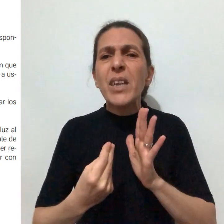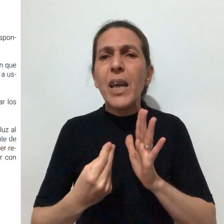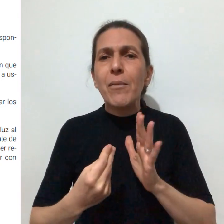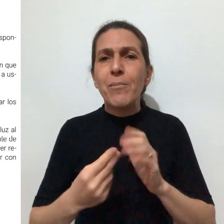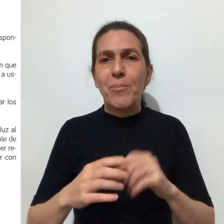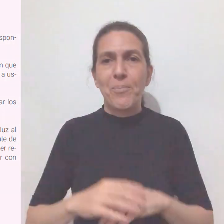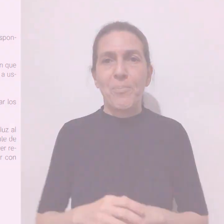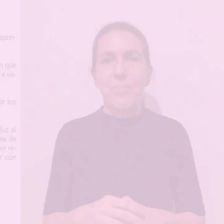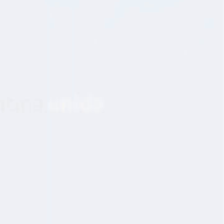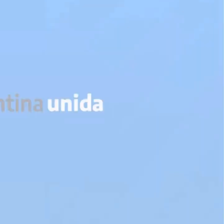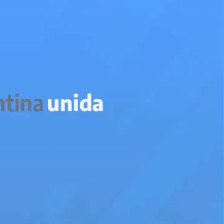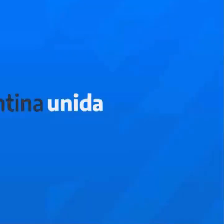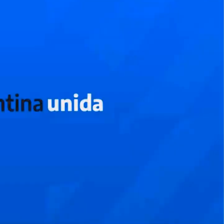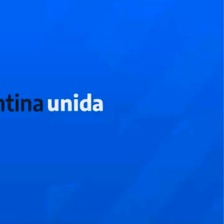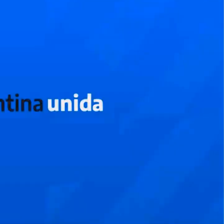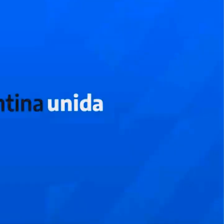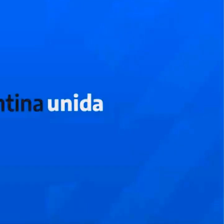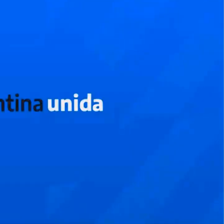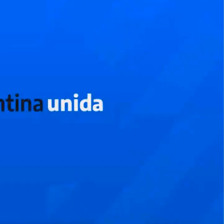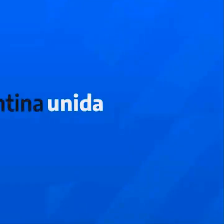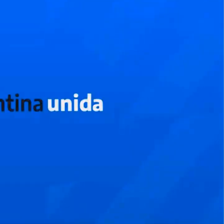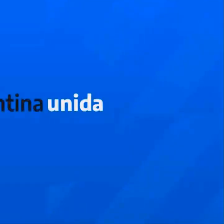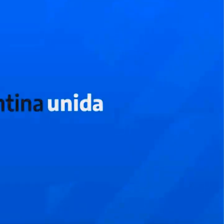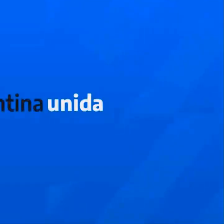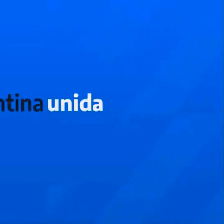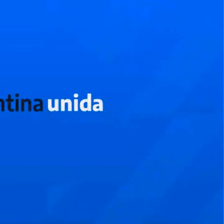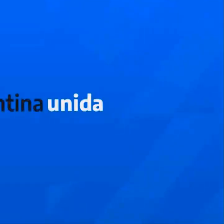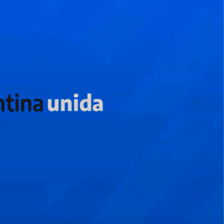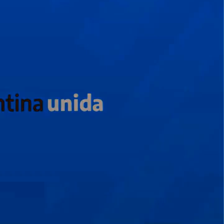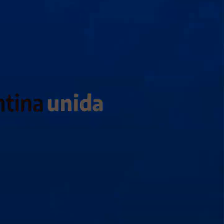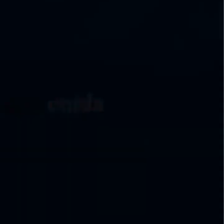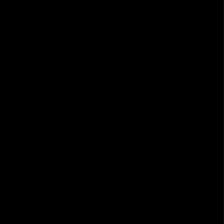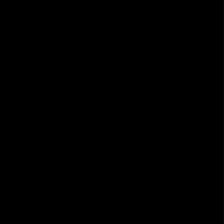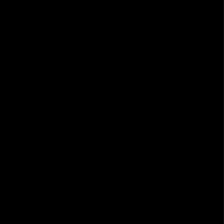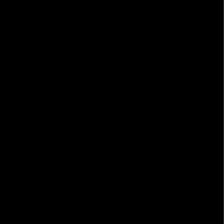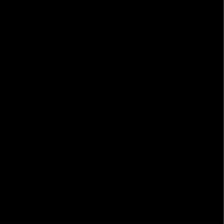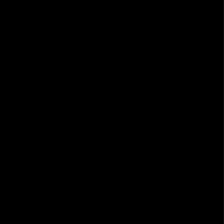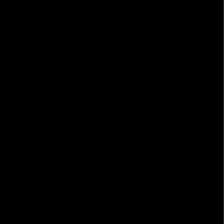vida? 4. Unida 5.